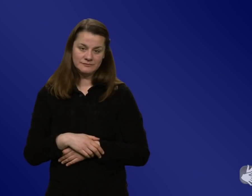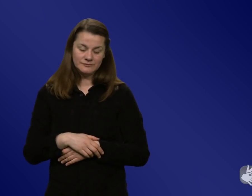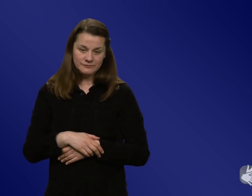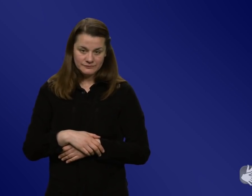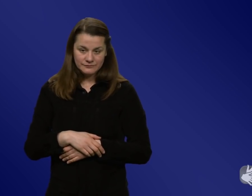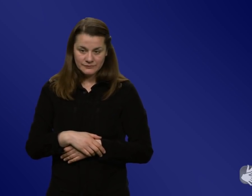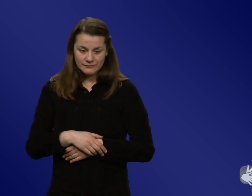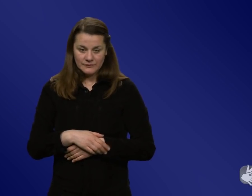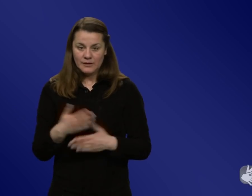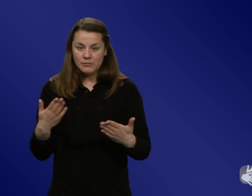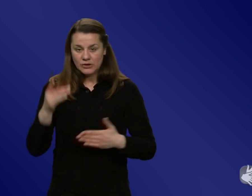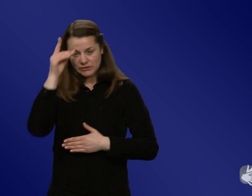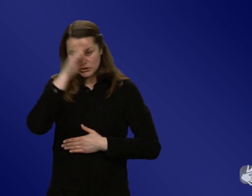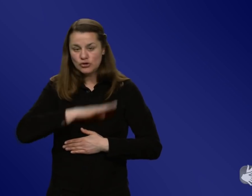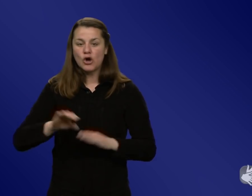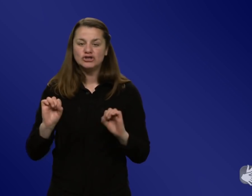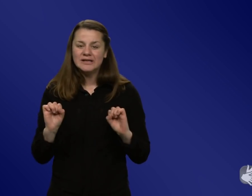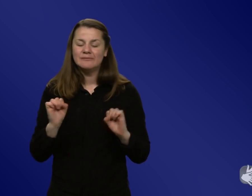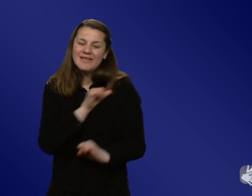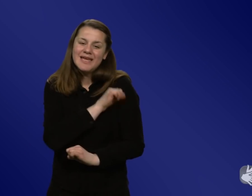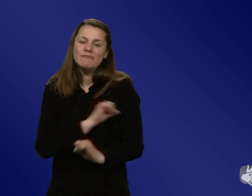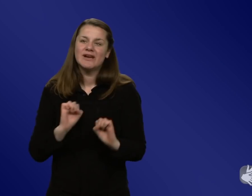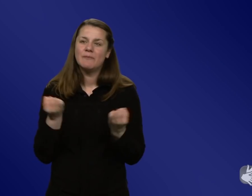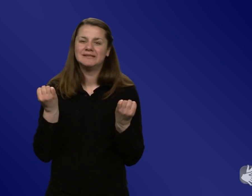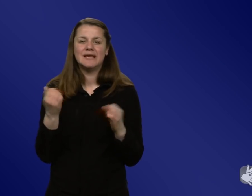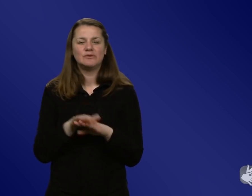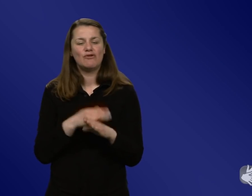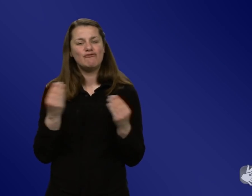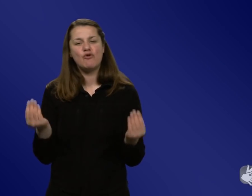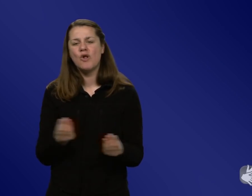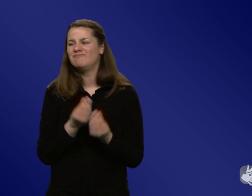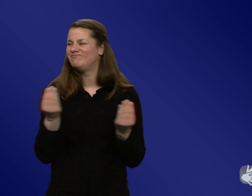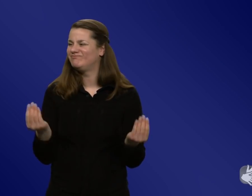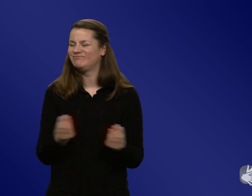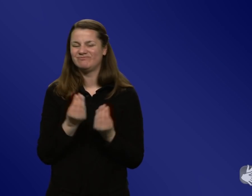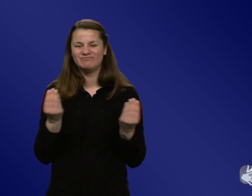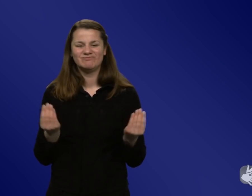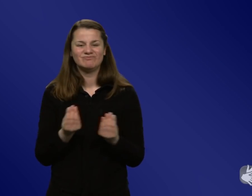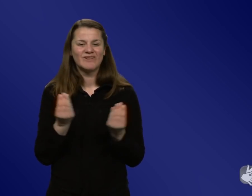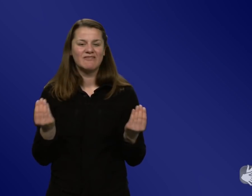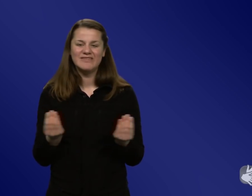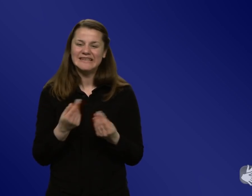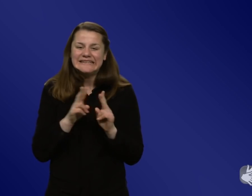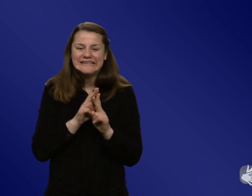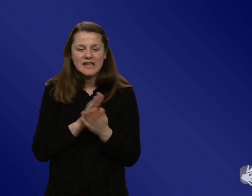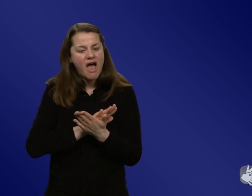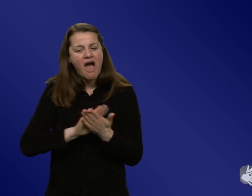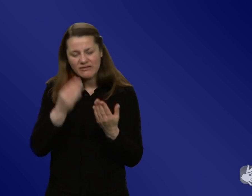ein bisschen, als wenn die deutsche Impfkampagne eher so nach, wir machen das nach gesundem Menschenverstand geplant wurde, einfache Botschaften und die Fachleute